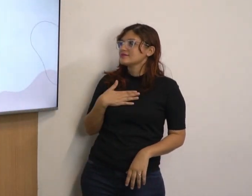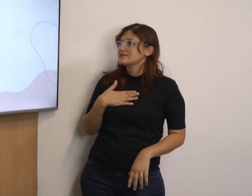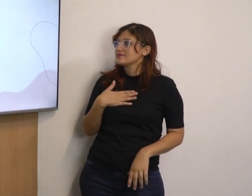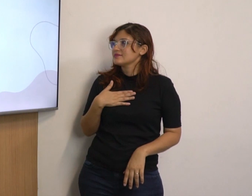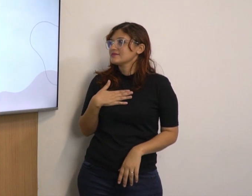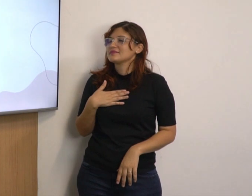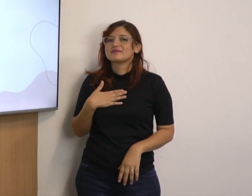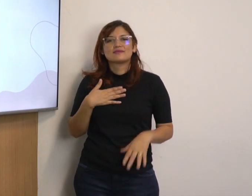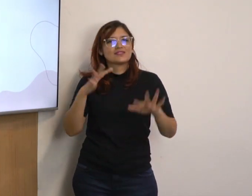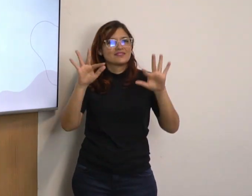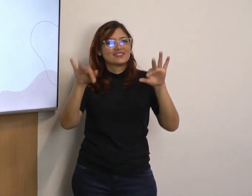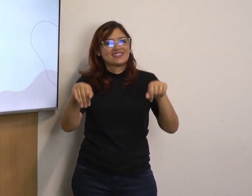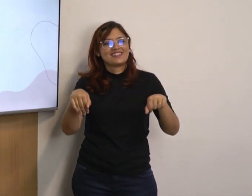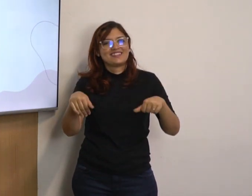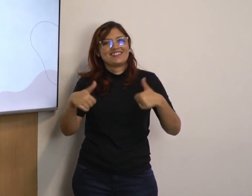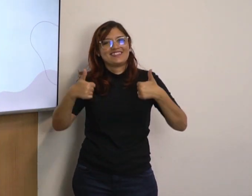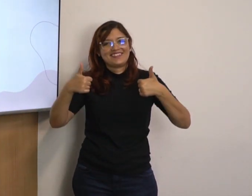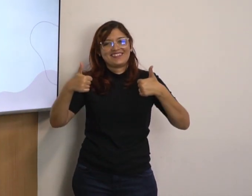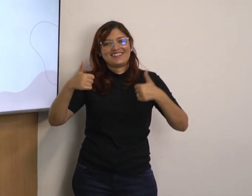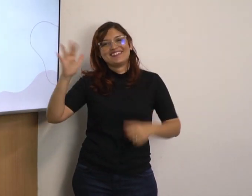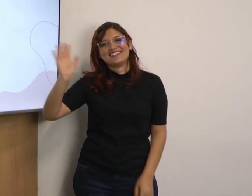Acabou. Obrigada. Tchau. Tchau.